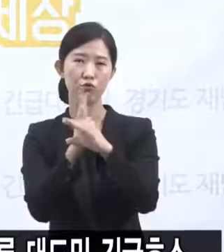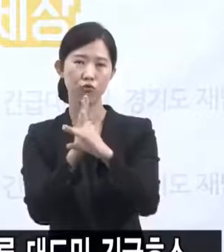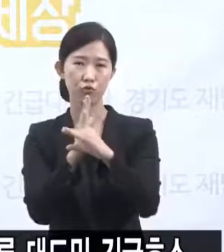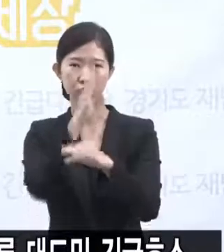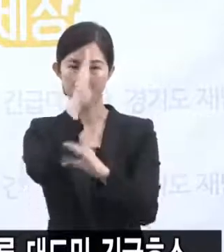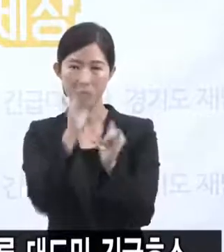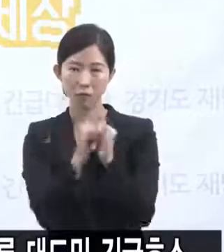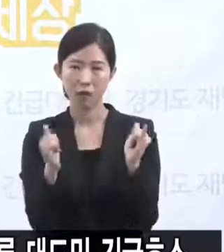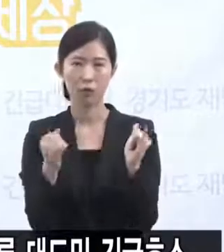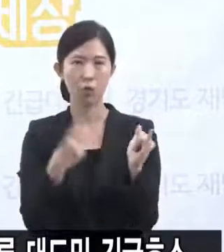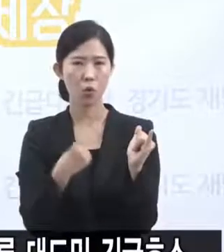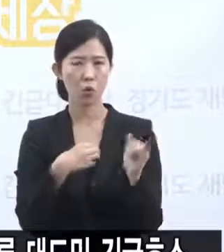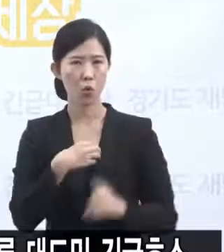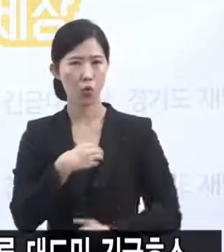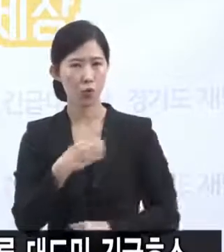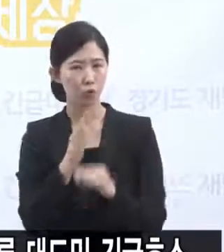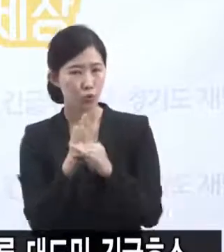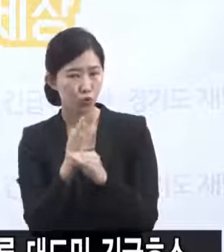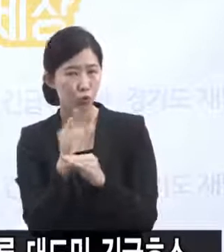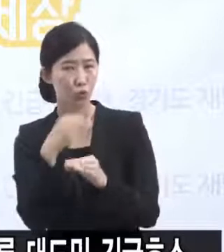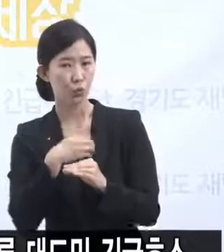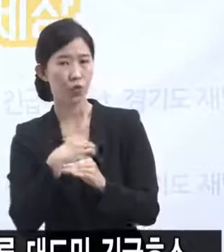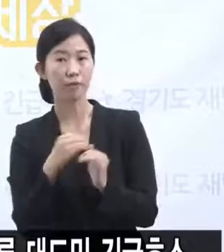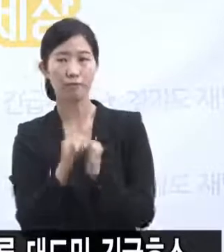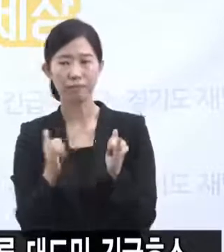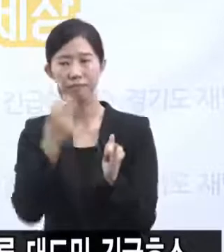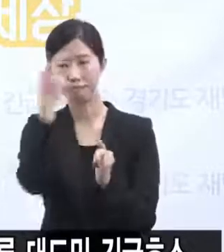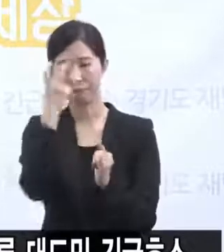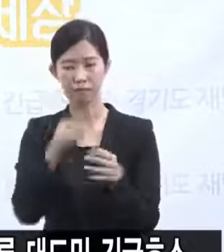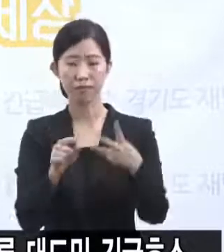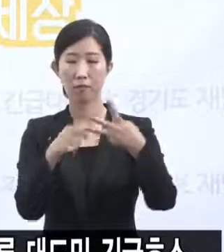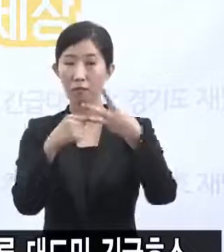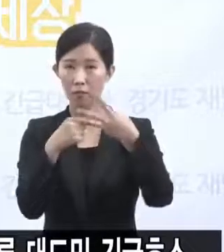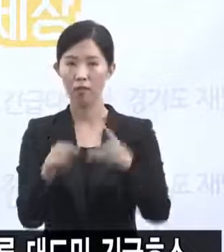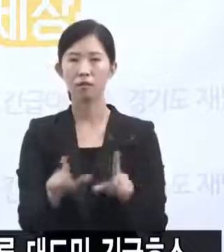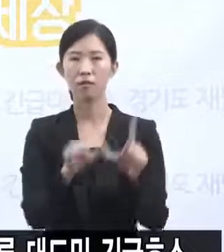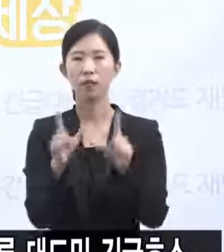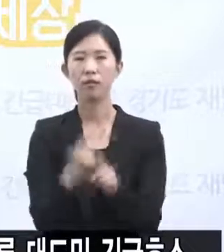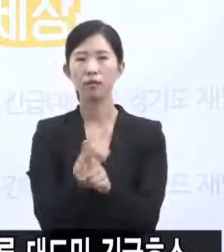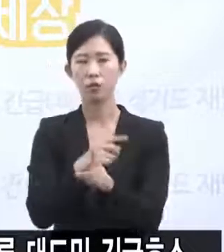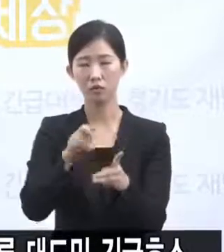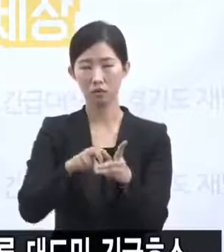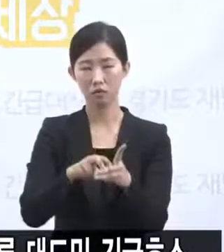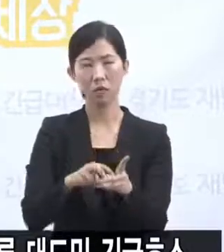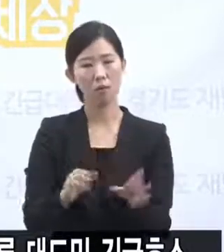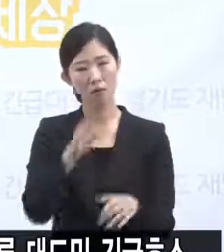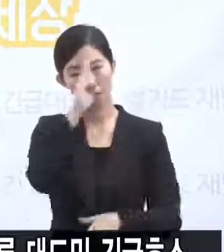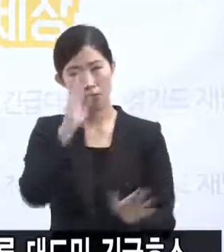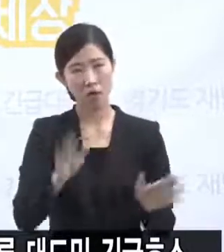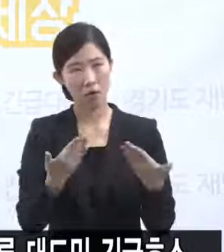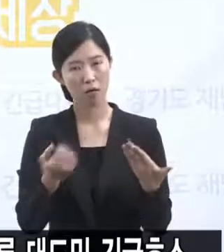중등도 위험군을 다루게 되죠. 그리고 생활치료센터라는 것이 경증이나 무증상, 저위험군 환자들